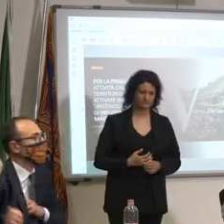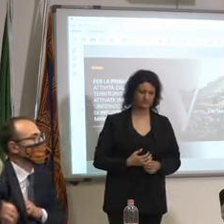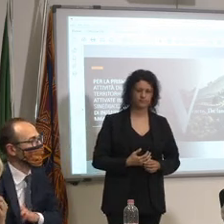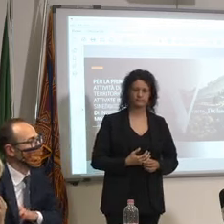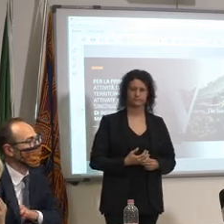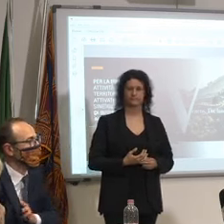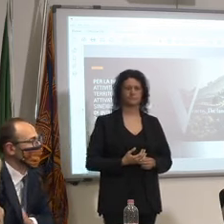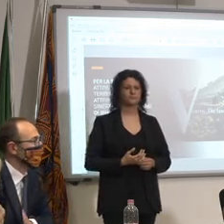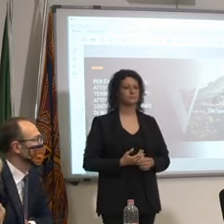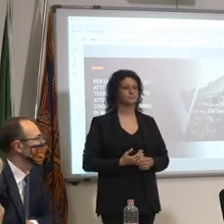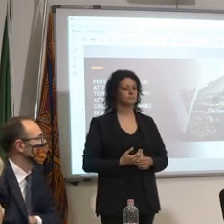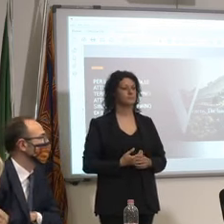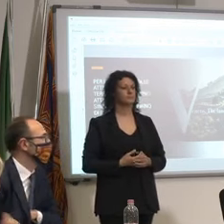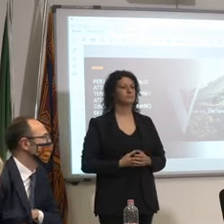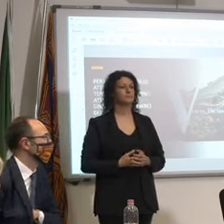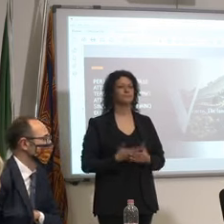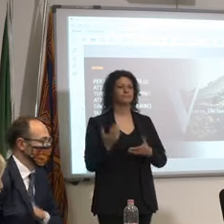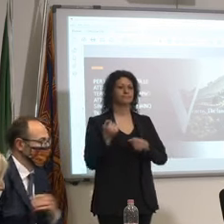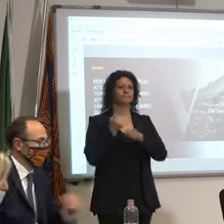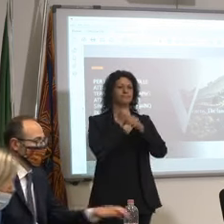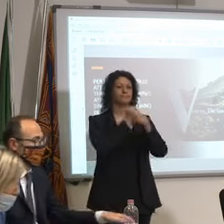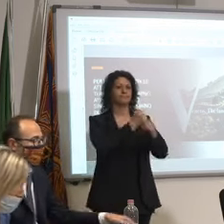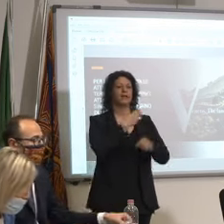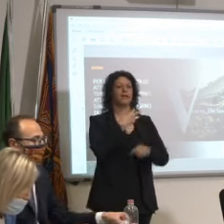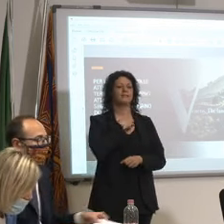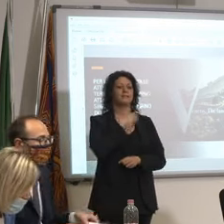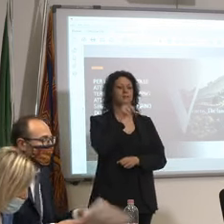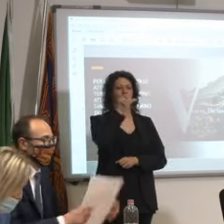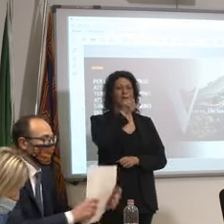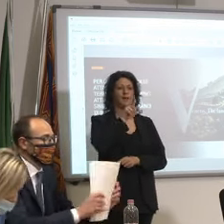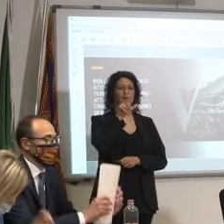lascio Lanzarin